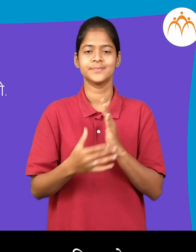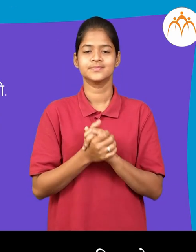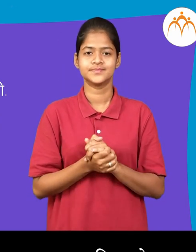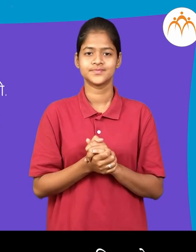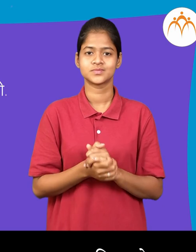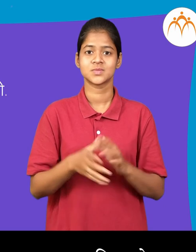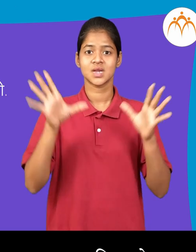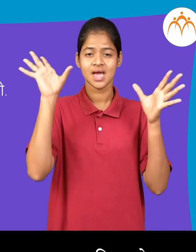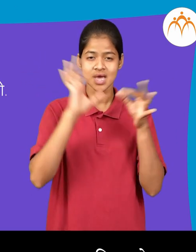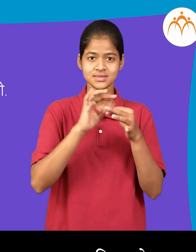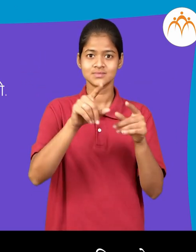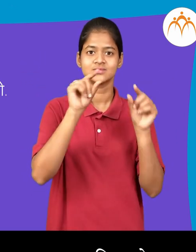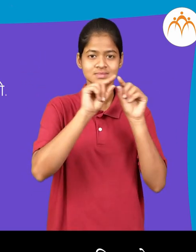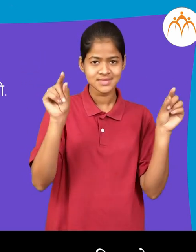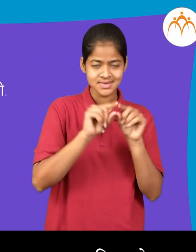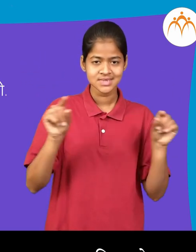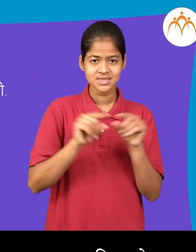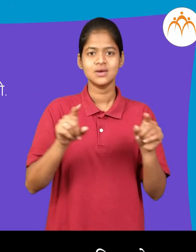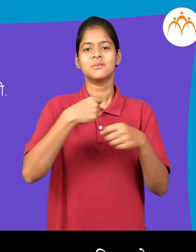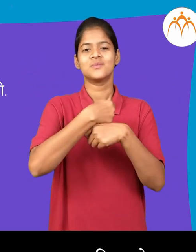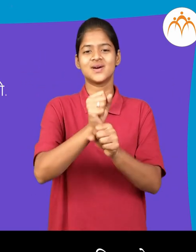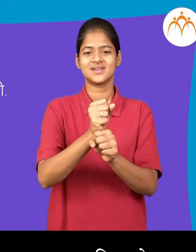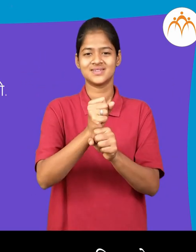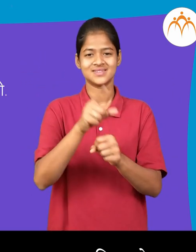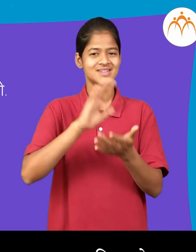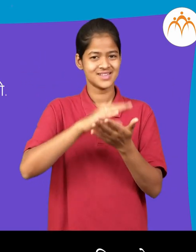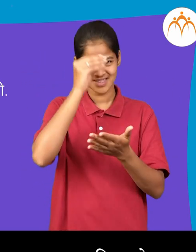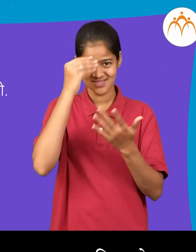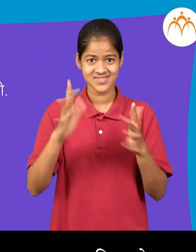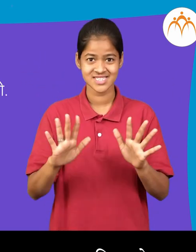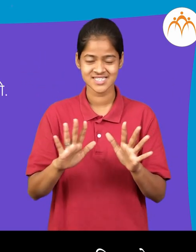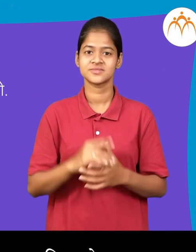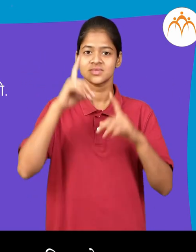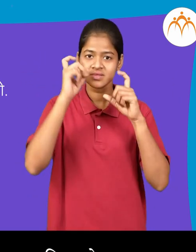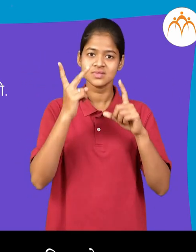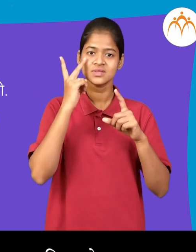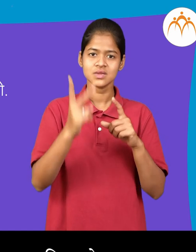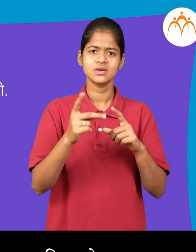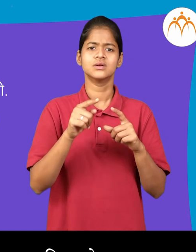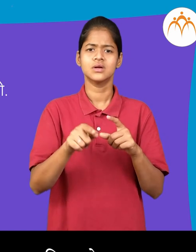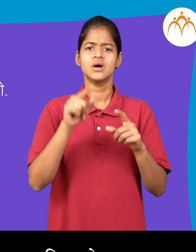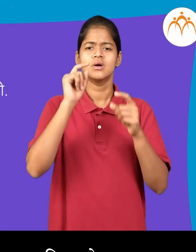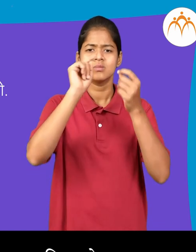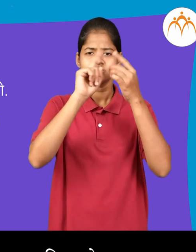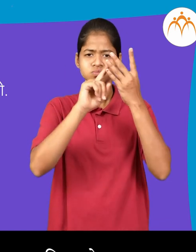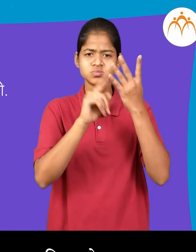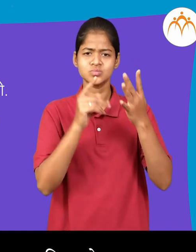चित्रात दिस्रनार्या गोष्टीनची वाक्यत तयार करायल शिकलो चित्रान वरून क्रमाने गोष्टी लिहायला